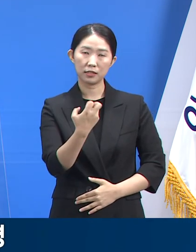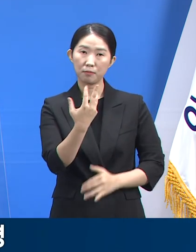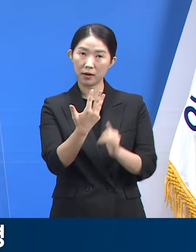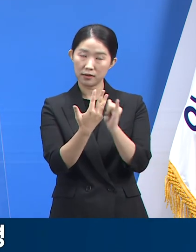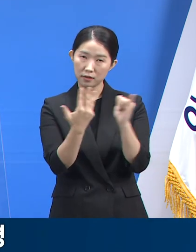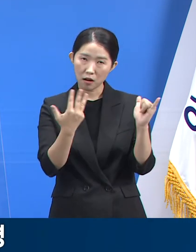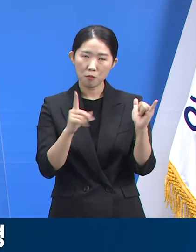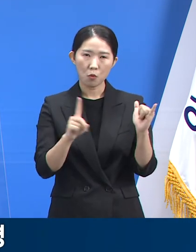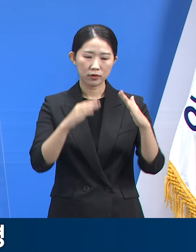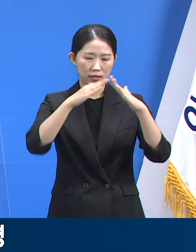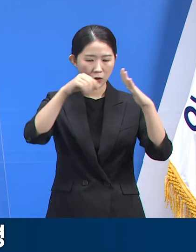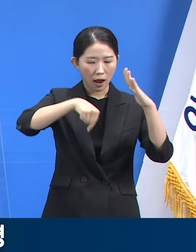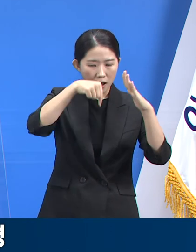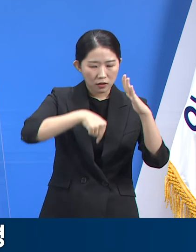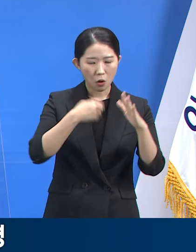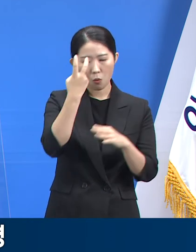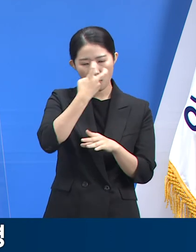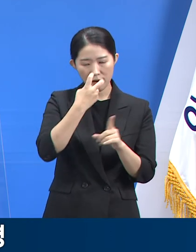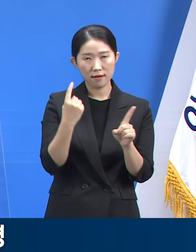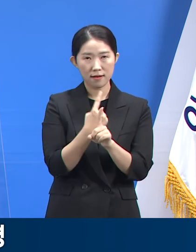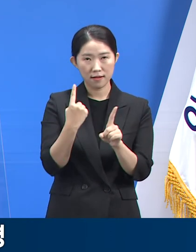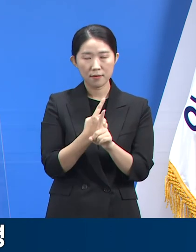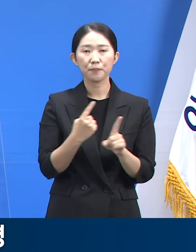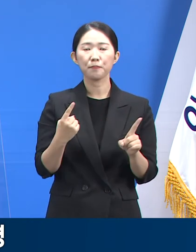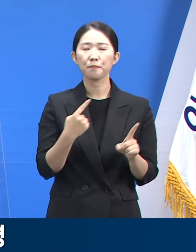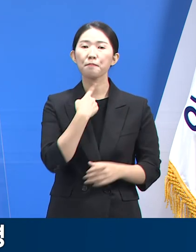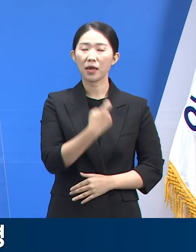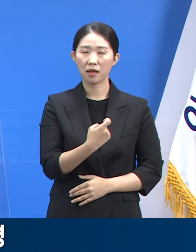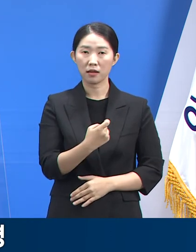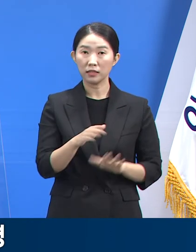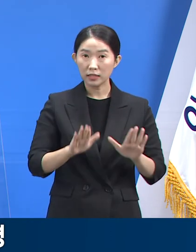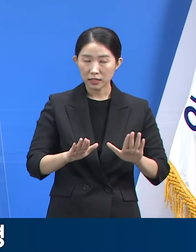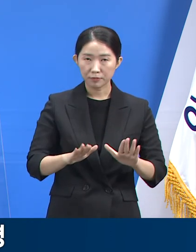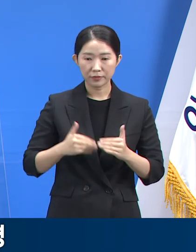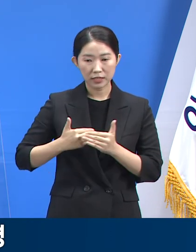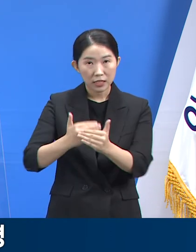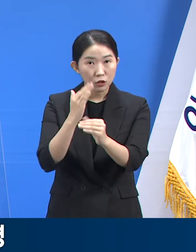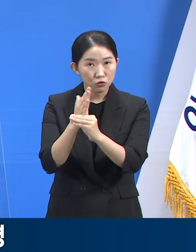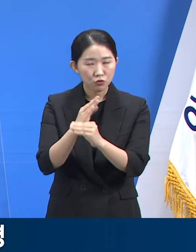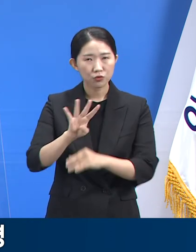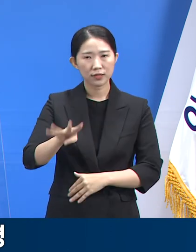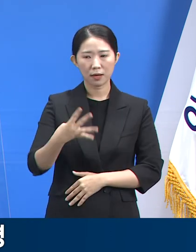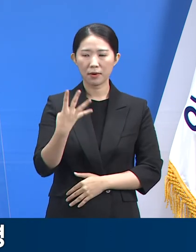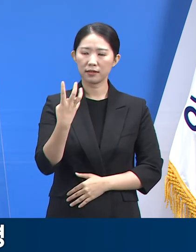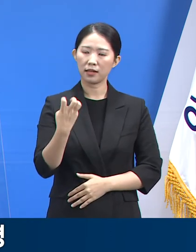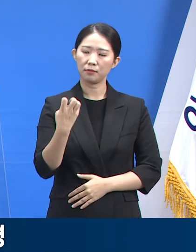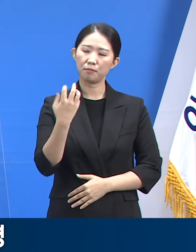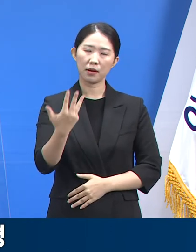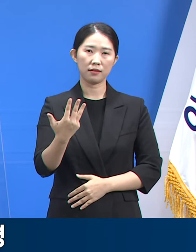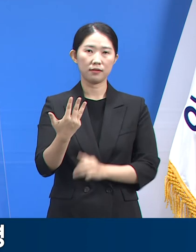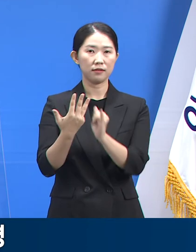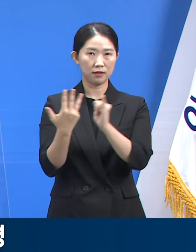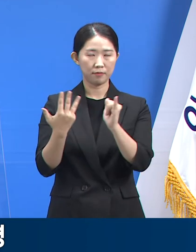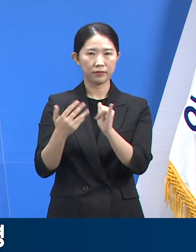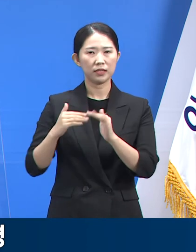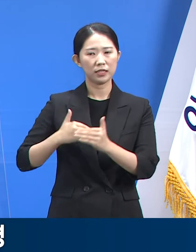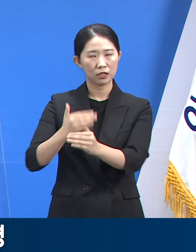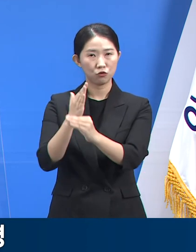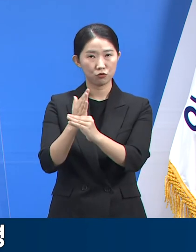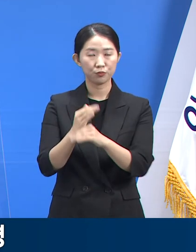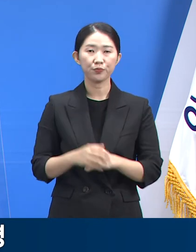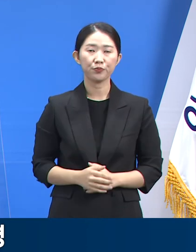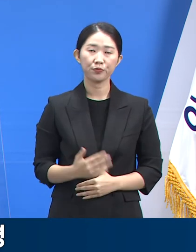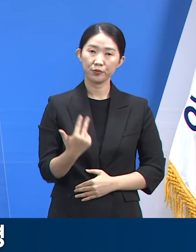프로그램을 활용하여 관리를 받았으며 현재 진행 중인 자가치료 인원은 448명입니다. 지난 1주간